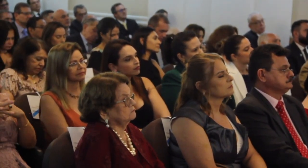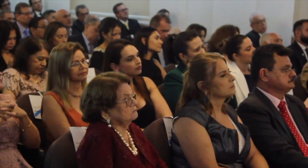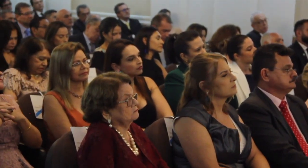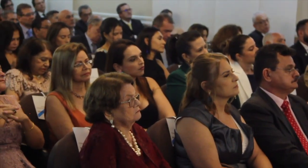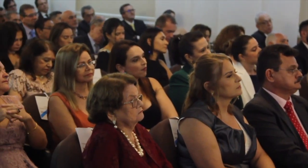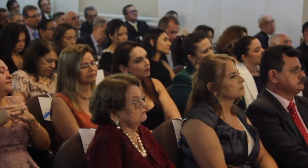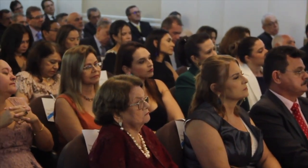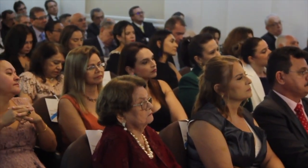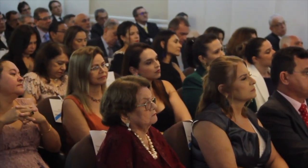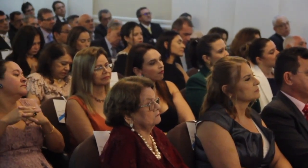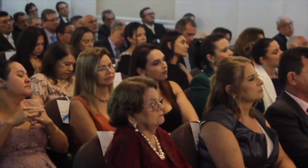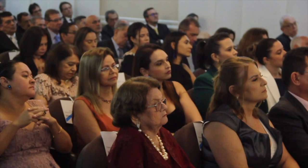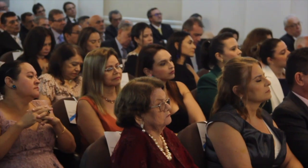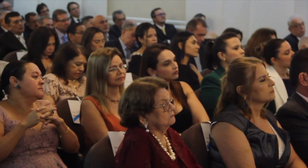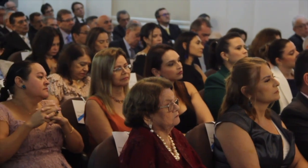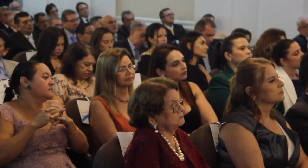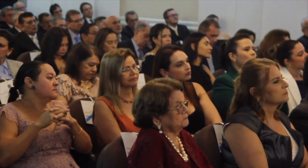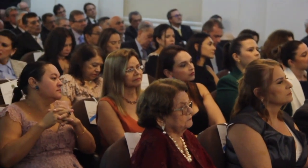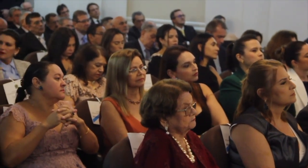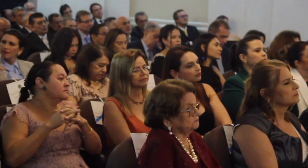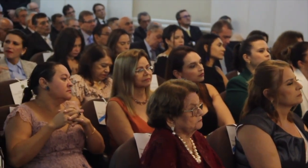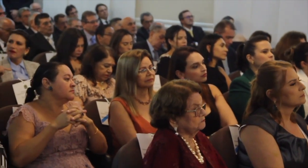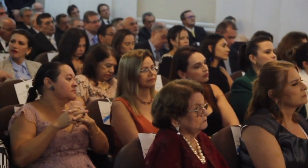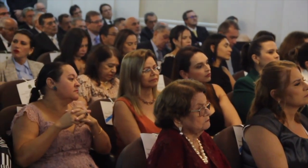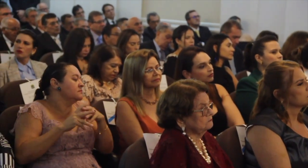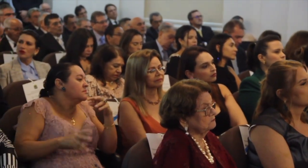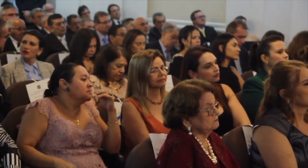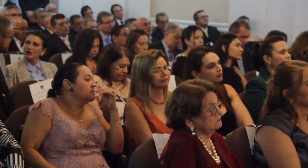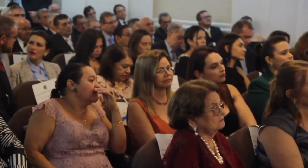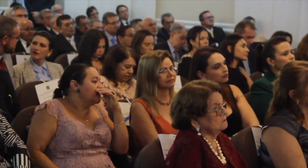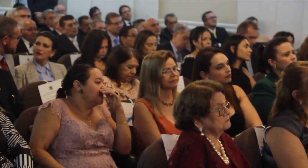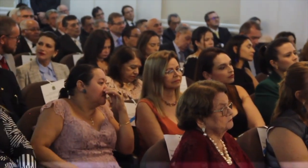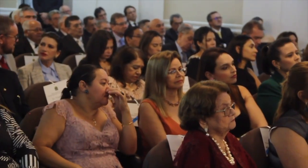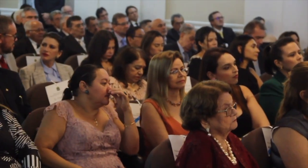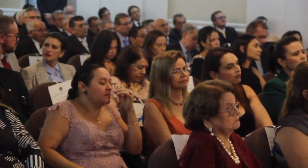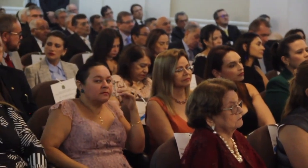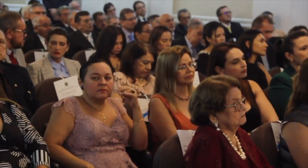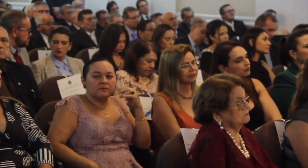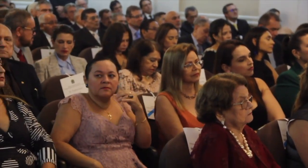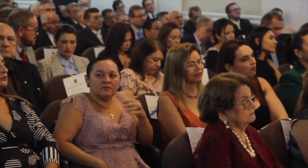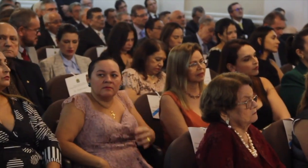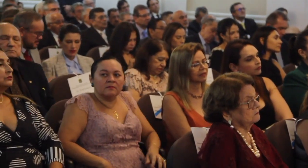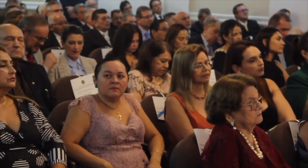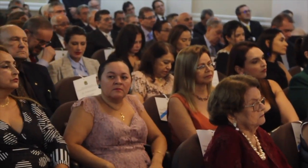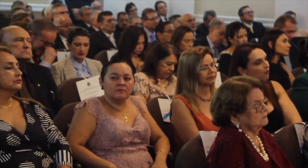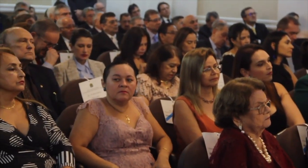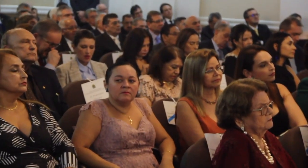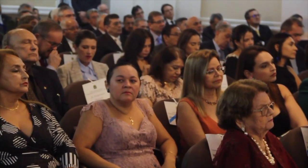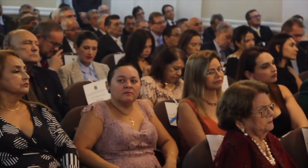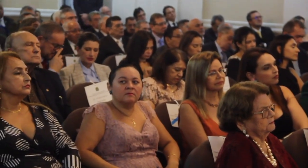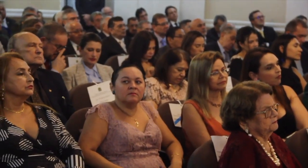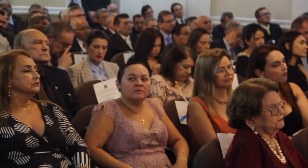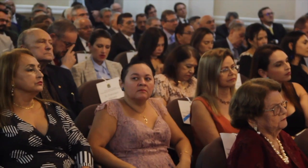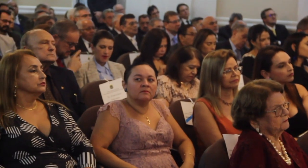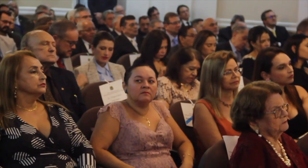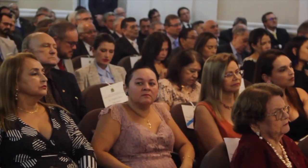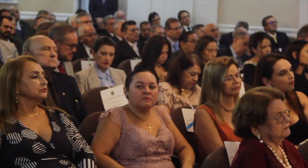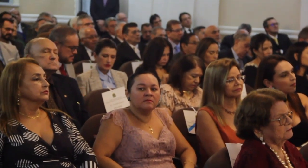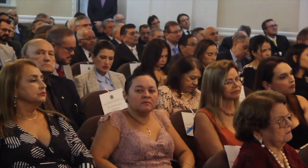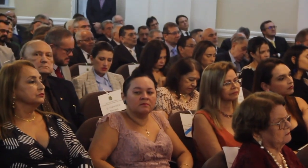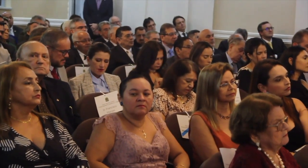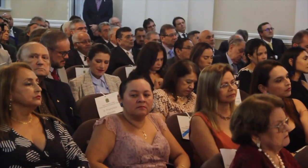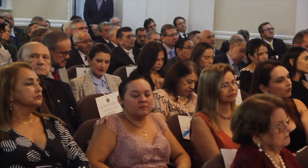meus queridos amigos e queridas amigas, meus diletos familiares, minhas